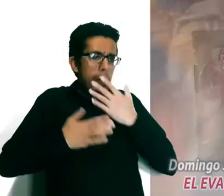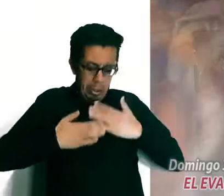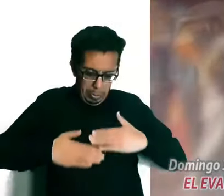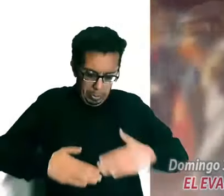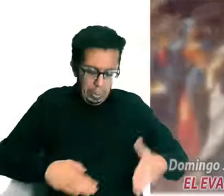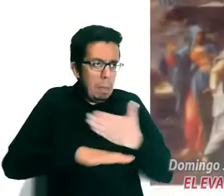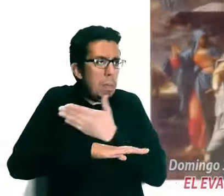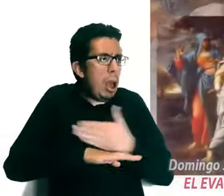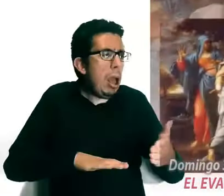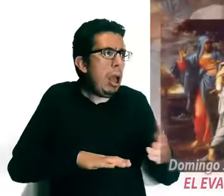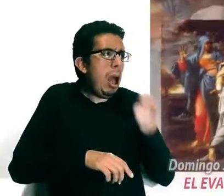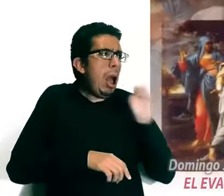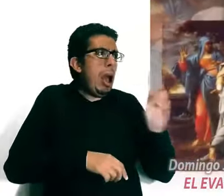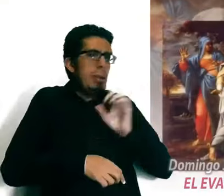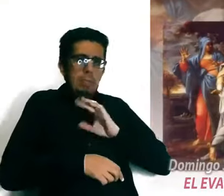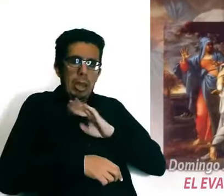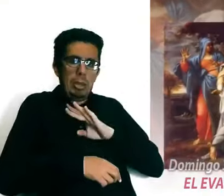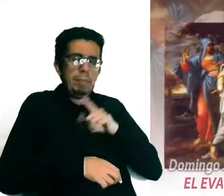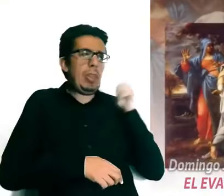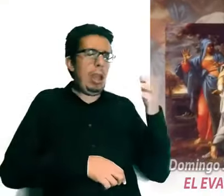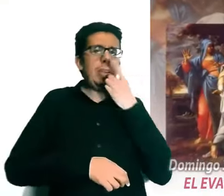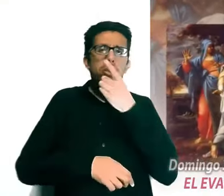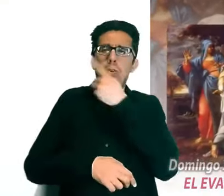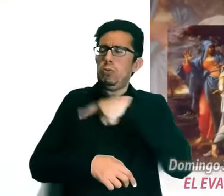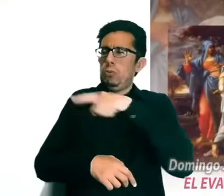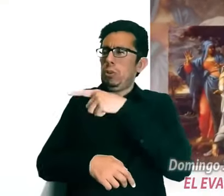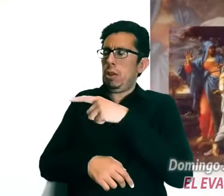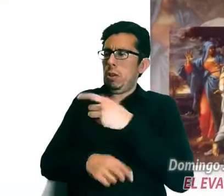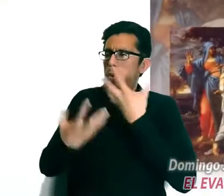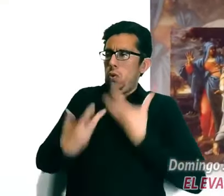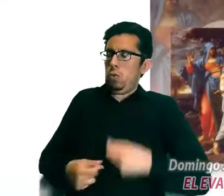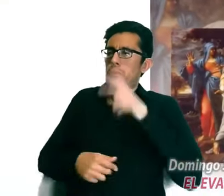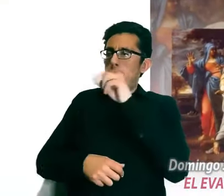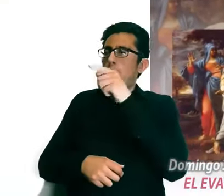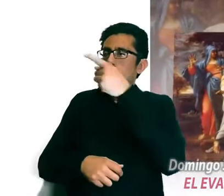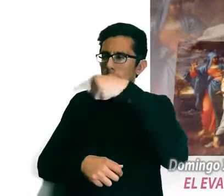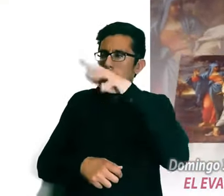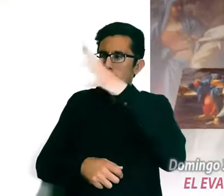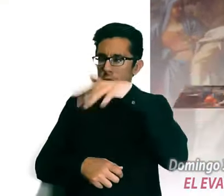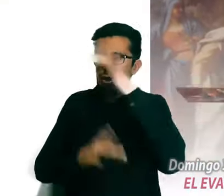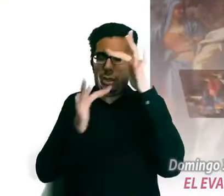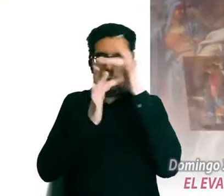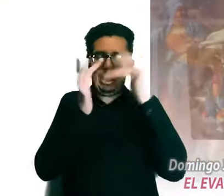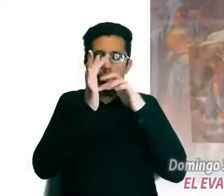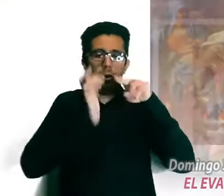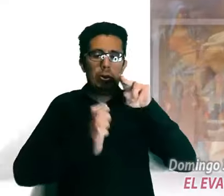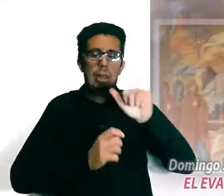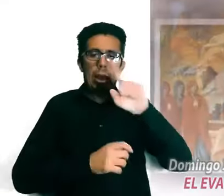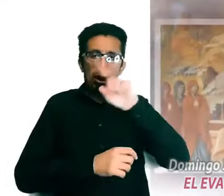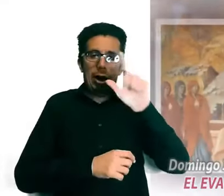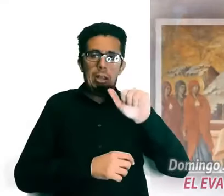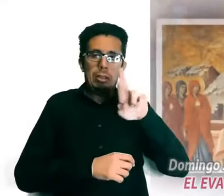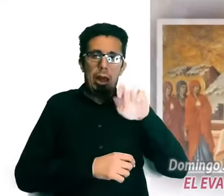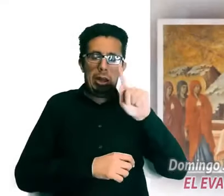Pero él les dijo, no se espanten, buscan a Jesús de Nazaret, el que fue crucificado.